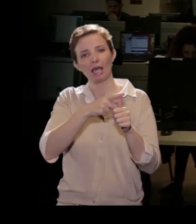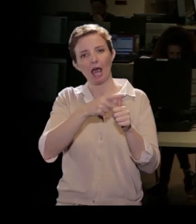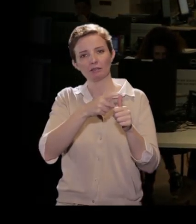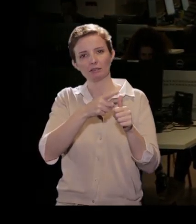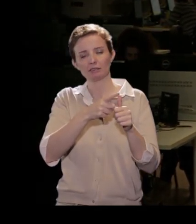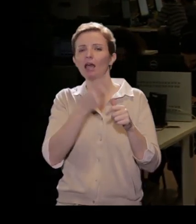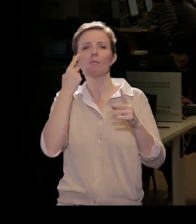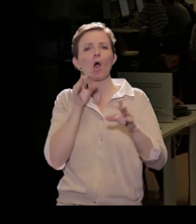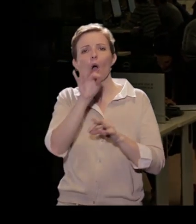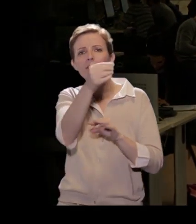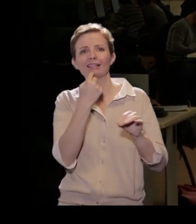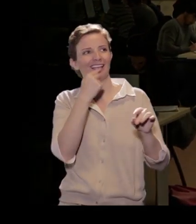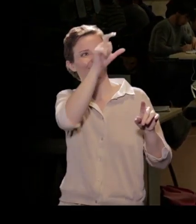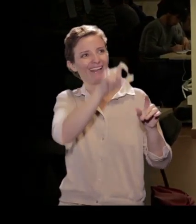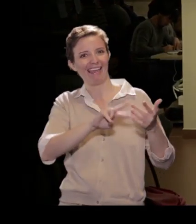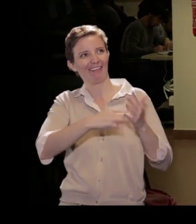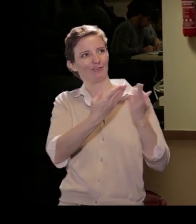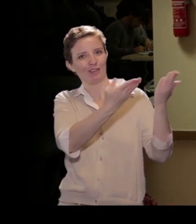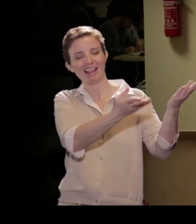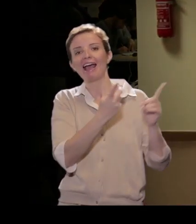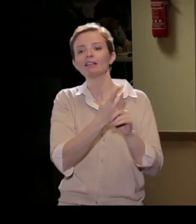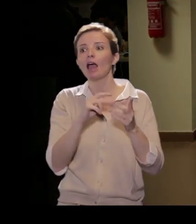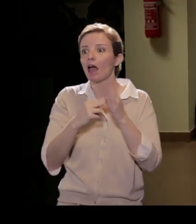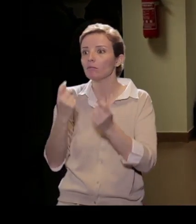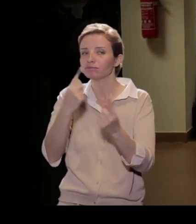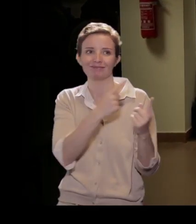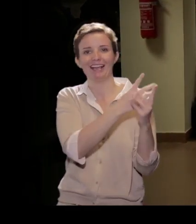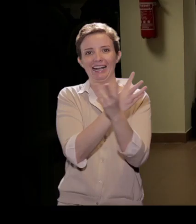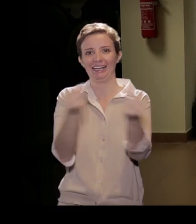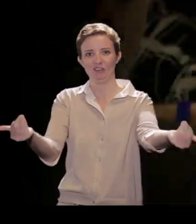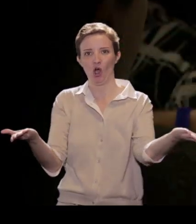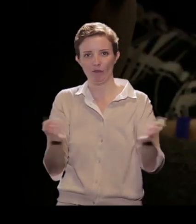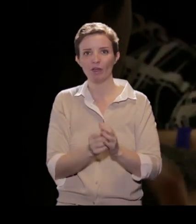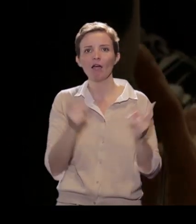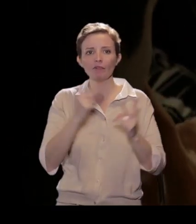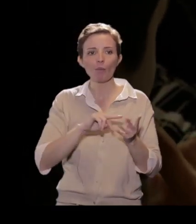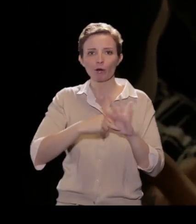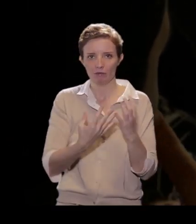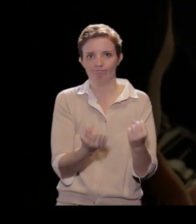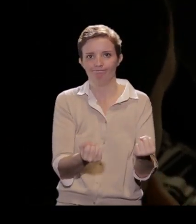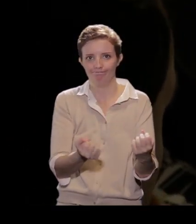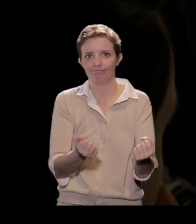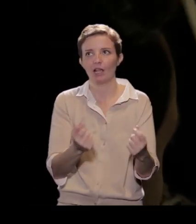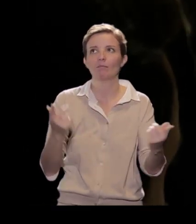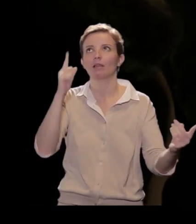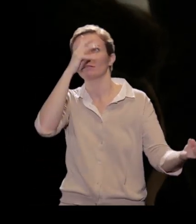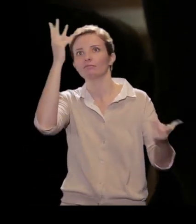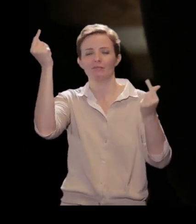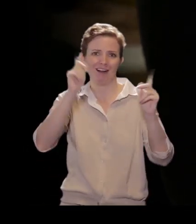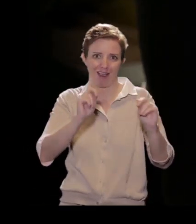'obiettivo dell'ingegnere è risolvere problemi, problemi tra l'altro non astratti, ma correlati allo sviluppo e